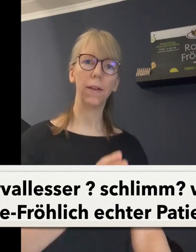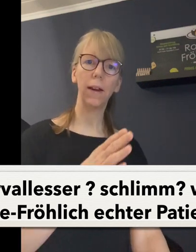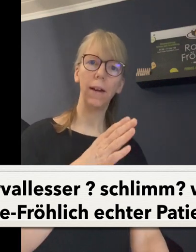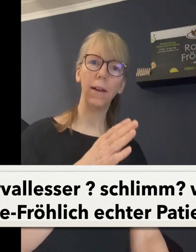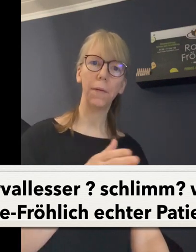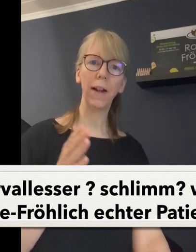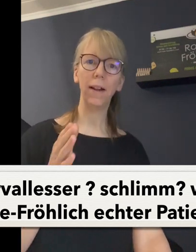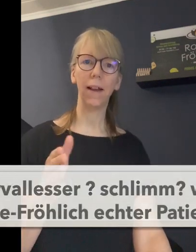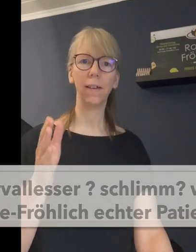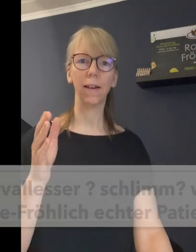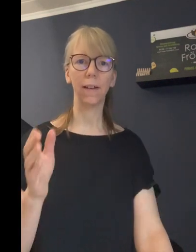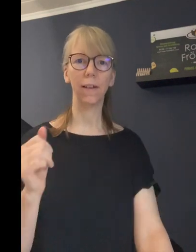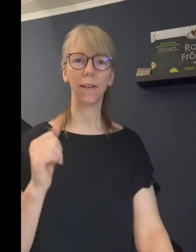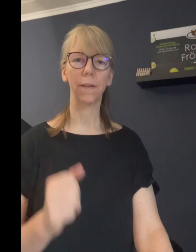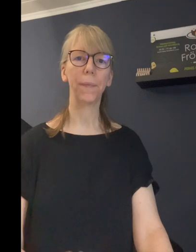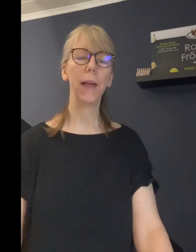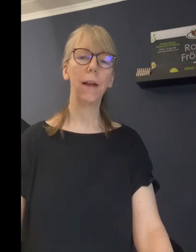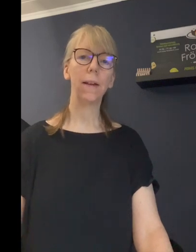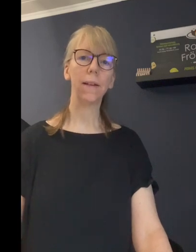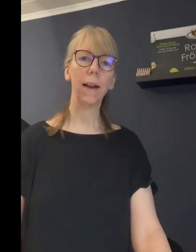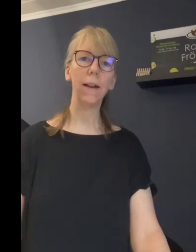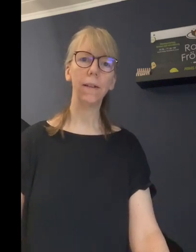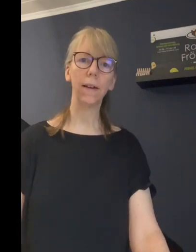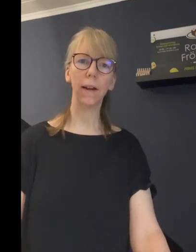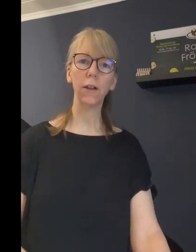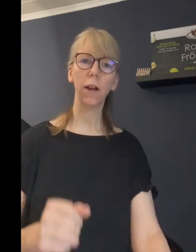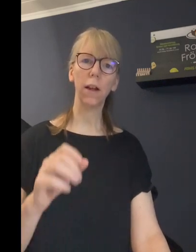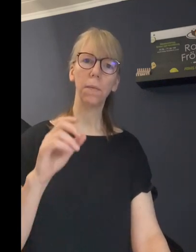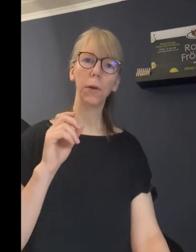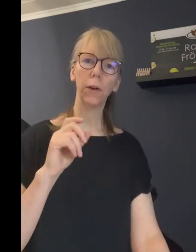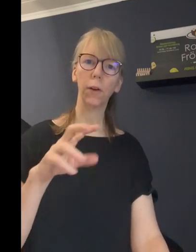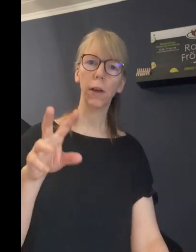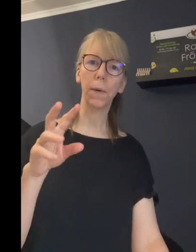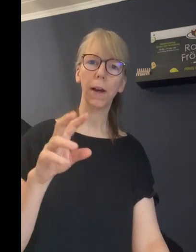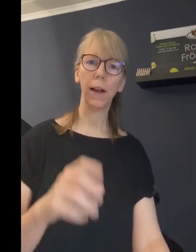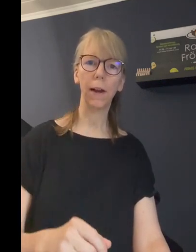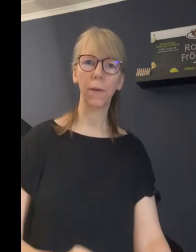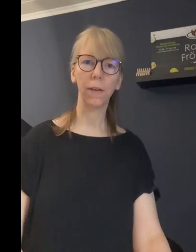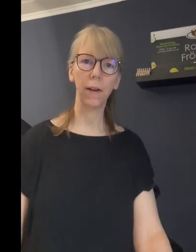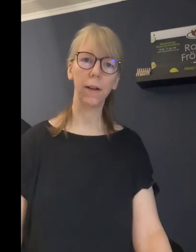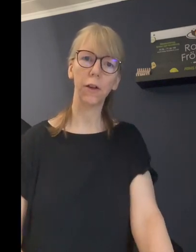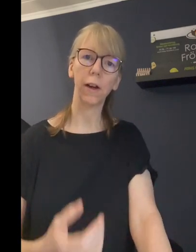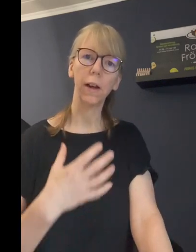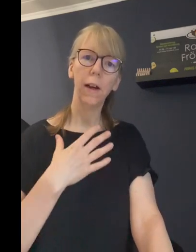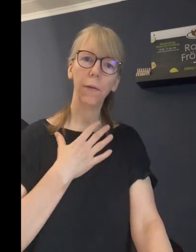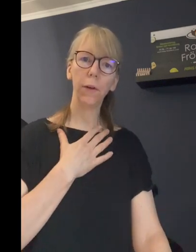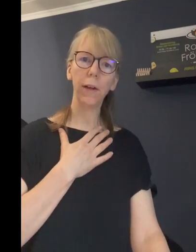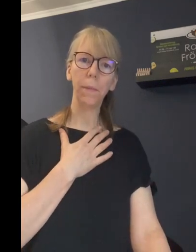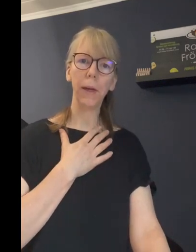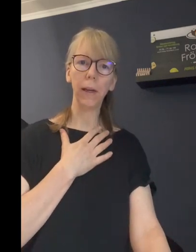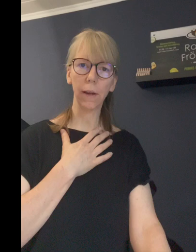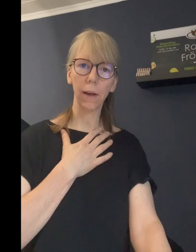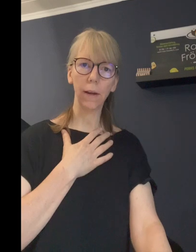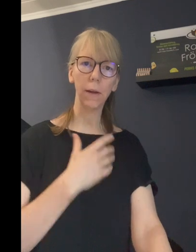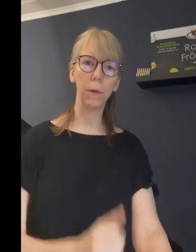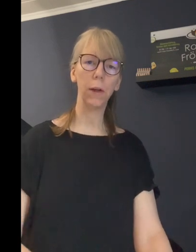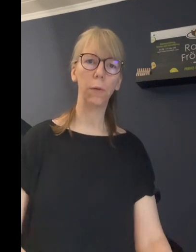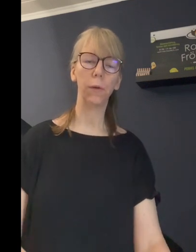ein Intervallesser ist. Das heißt, an der Stelle möchte ich euch einmal erklären, was dahinter steckt. Für die, die mich nicht kennen, ich bin die Rose